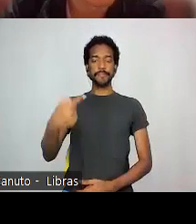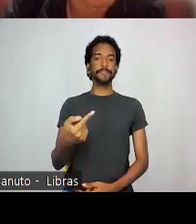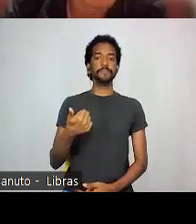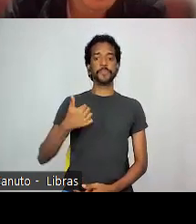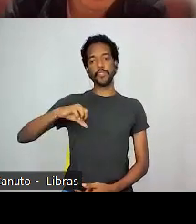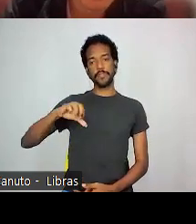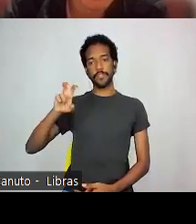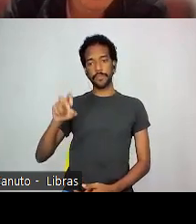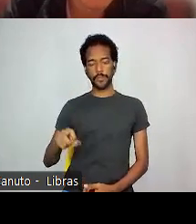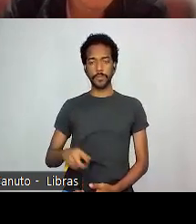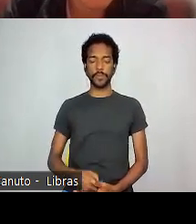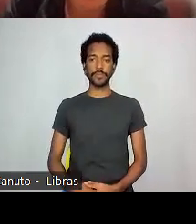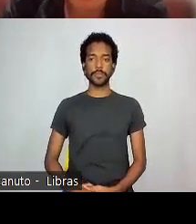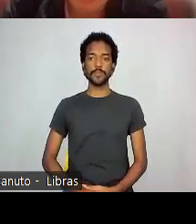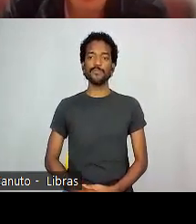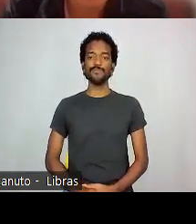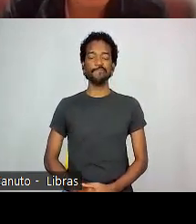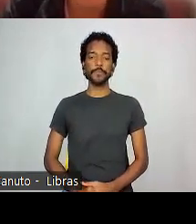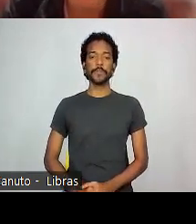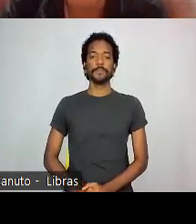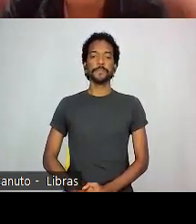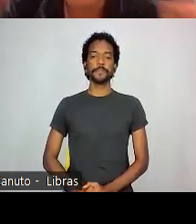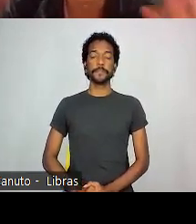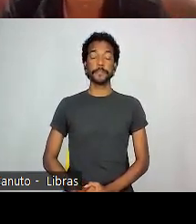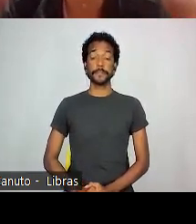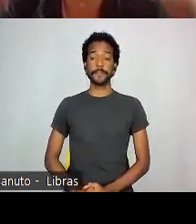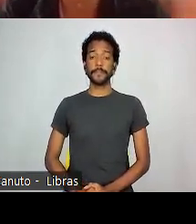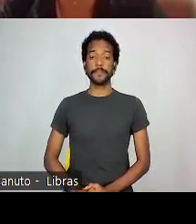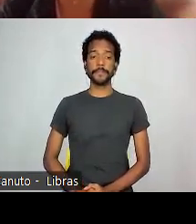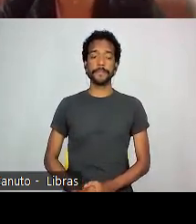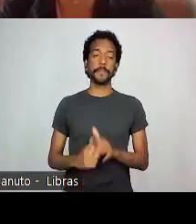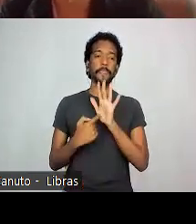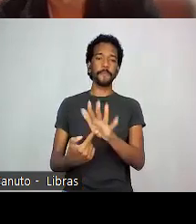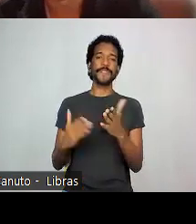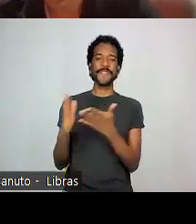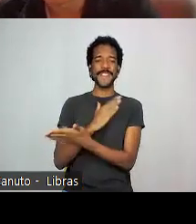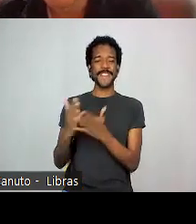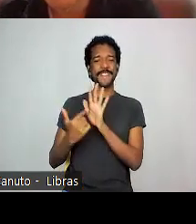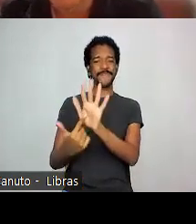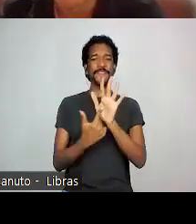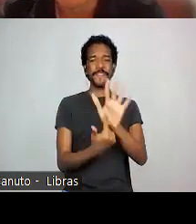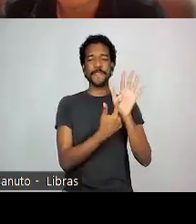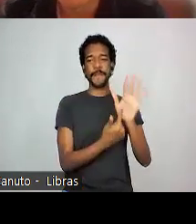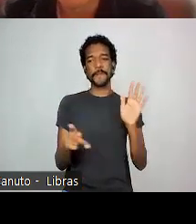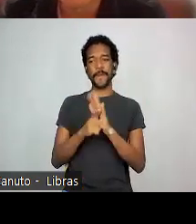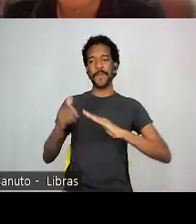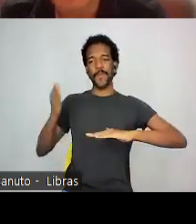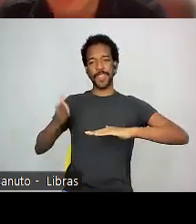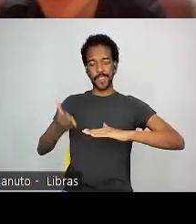de 50. Aí, eu trago, assim, rapidamente umas manifestações contemporâneas desses